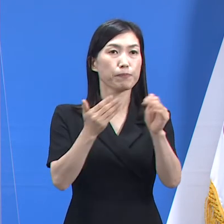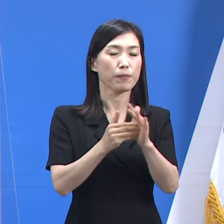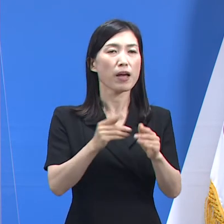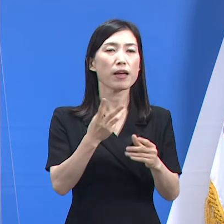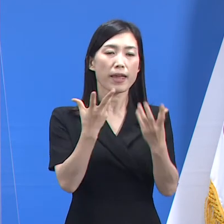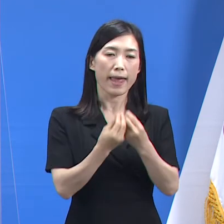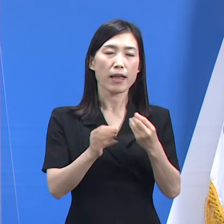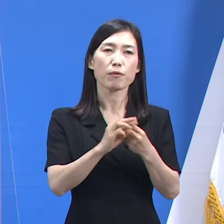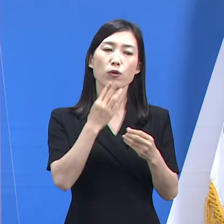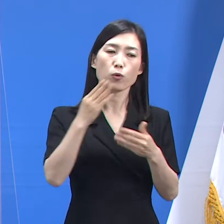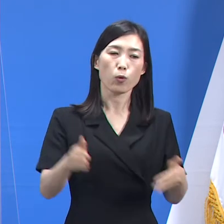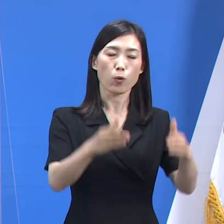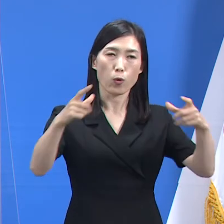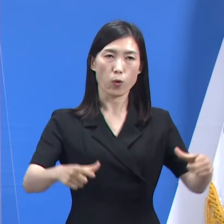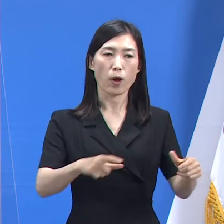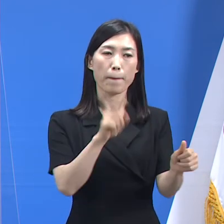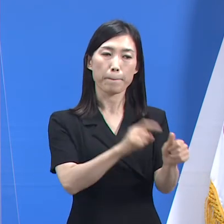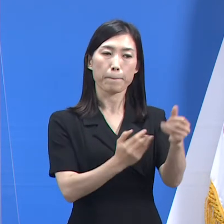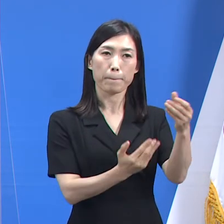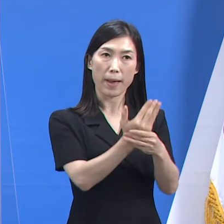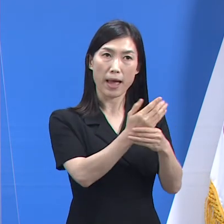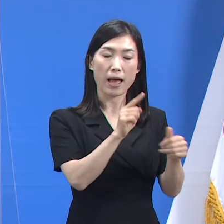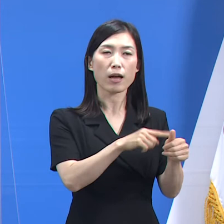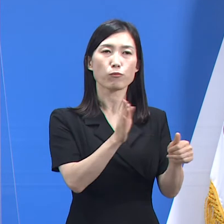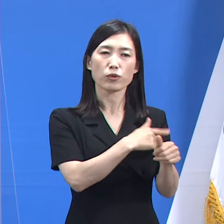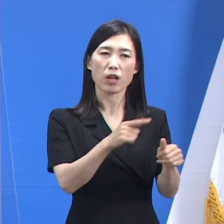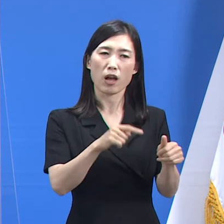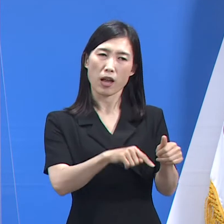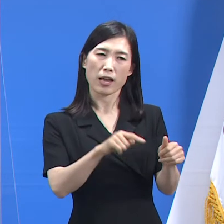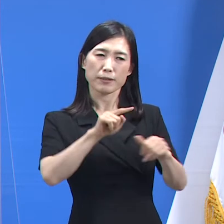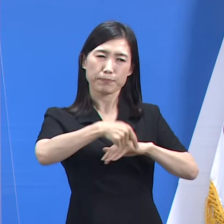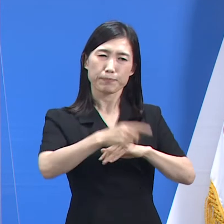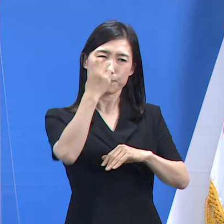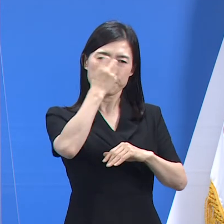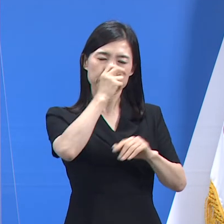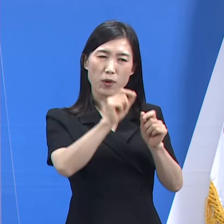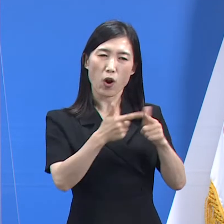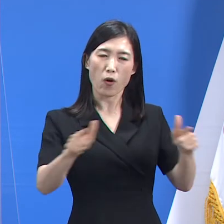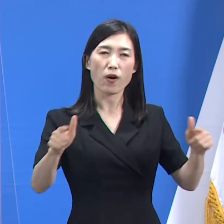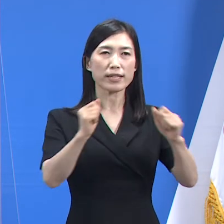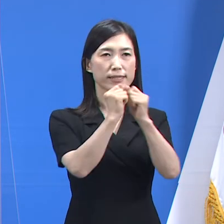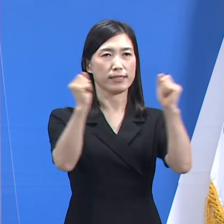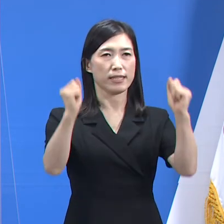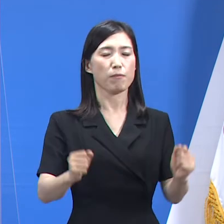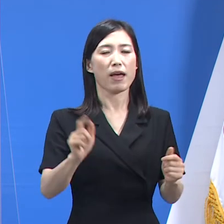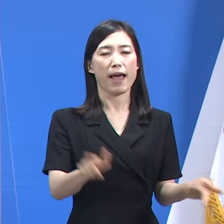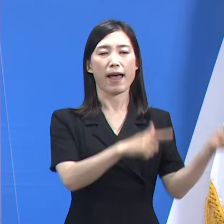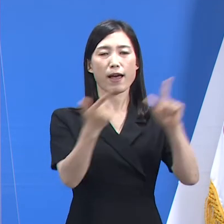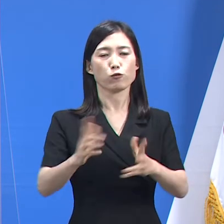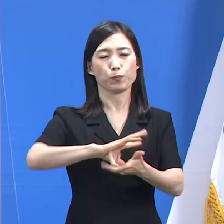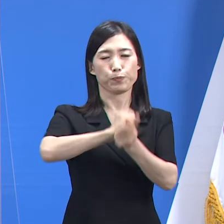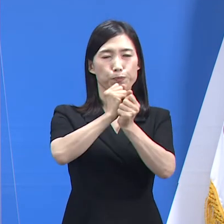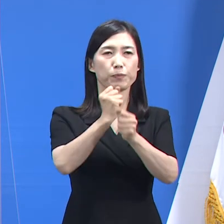발생부터 심층 역학조사까지 당일에 완료되는 원데이 시스템을 새로 구축했습니다.